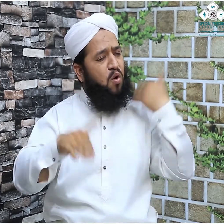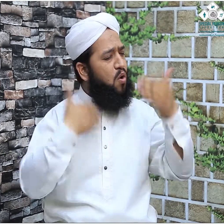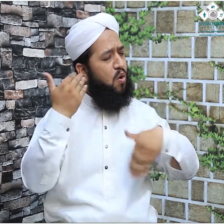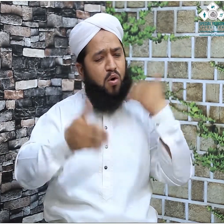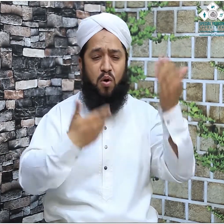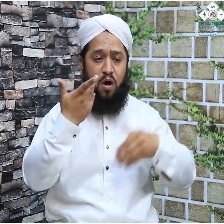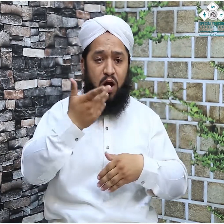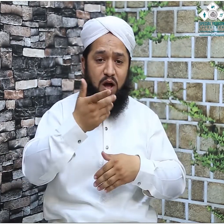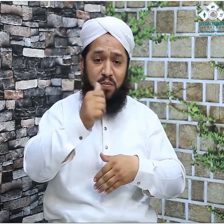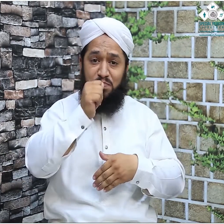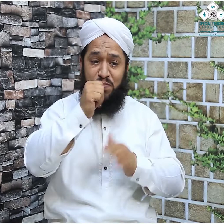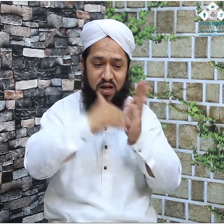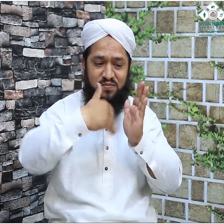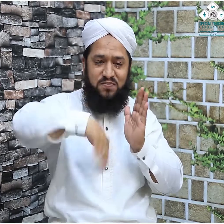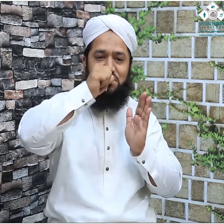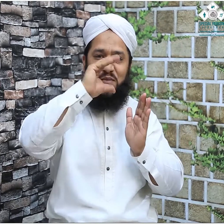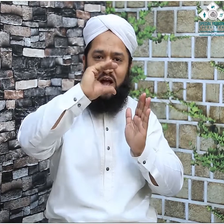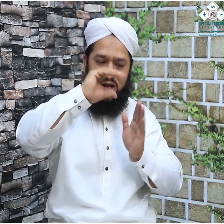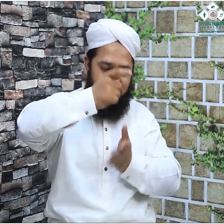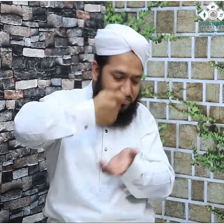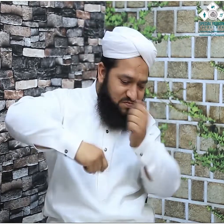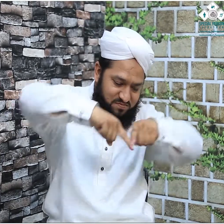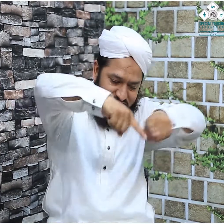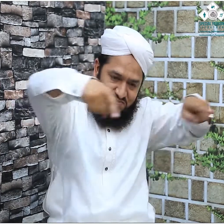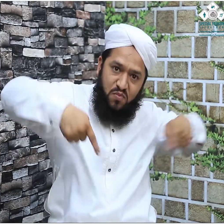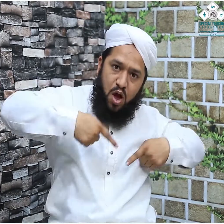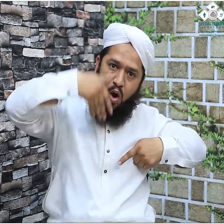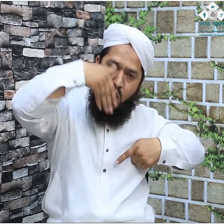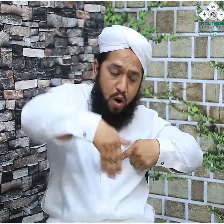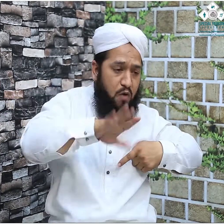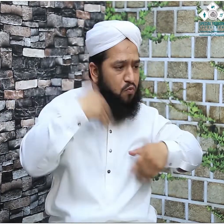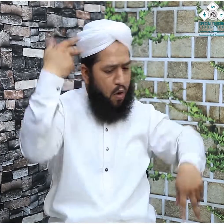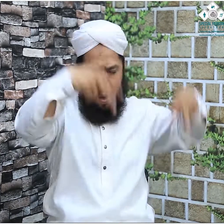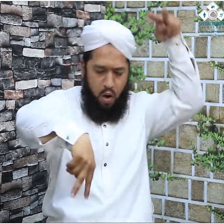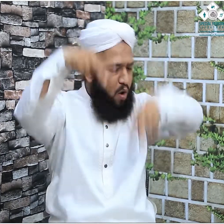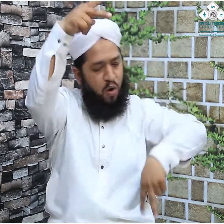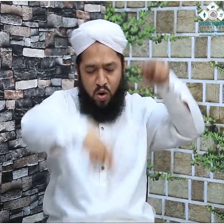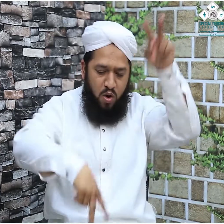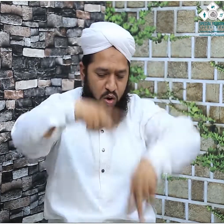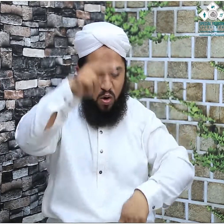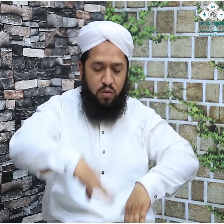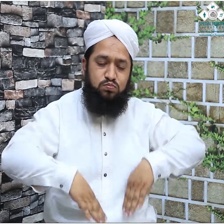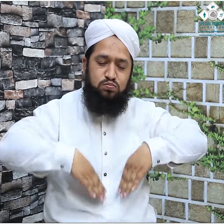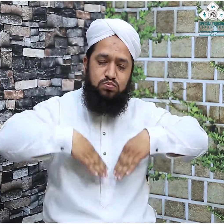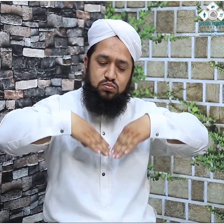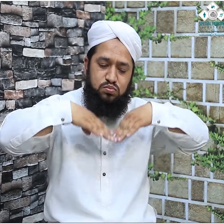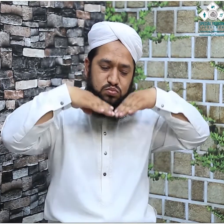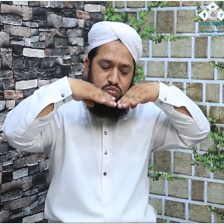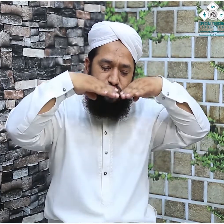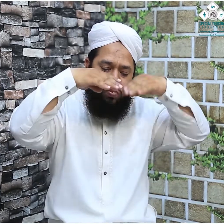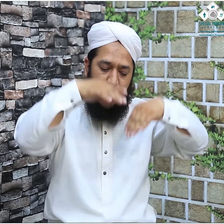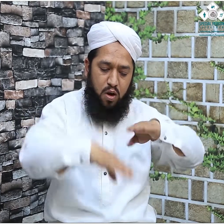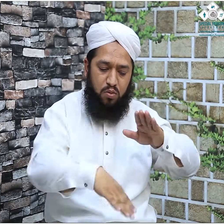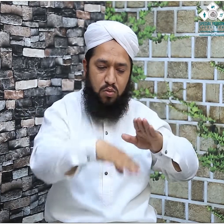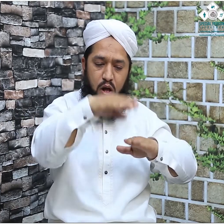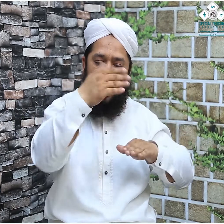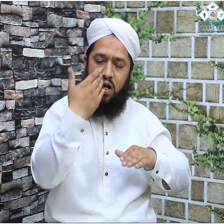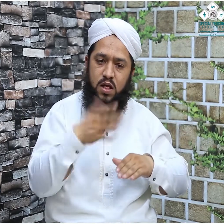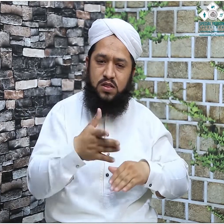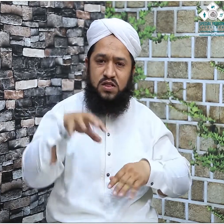شہر اور مضافات کے تقریباً تیس ہزار بے قصور افراد کو شہید کر دیا گیا جن میں سترہ سو حاجی